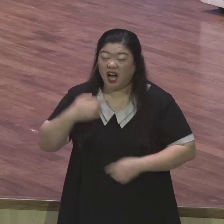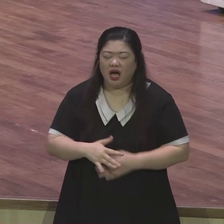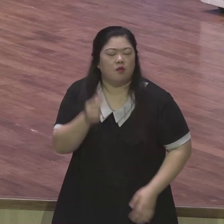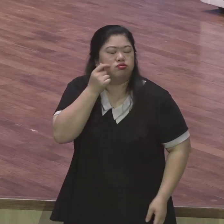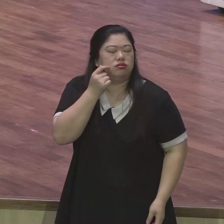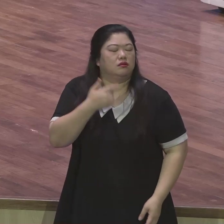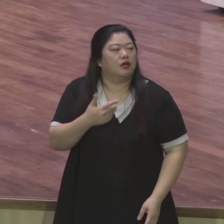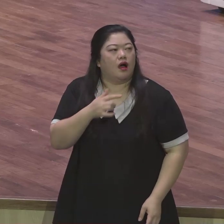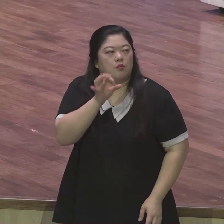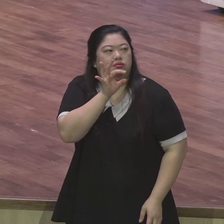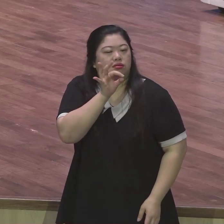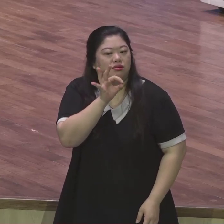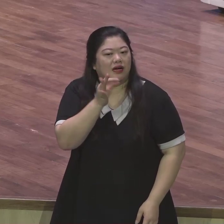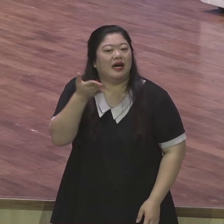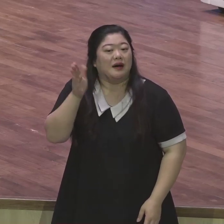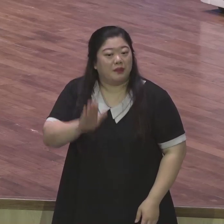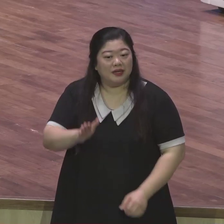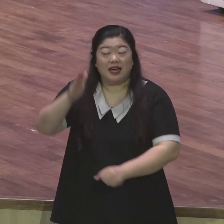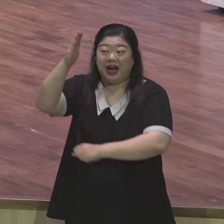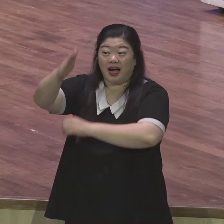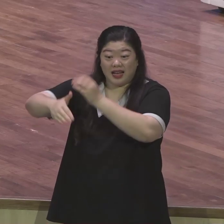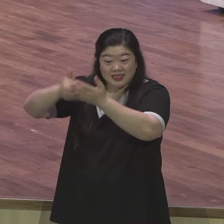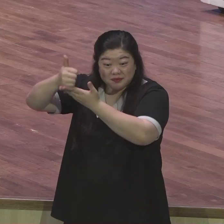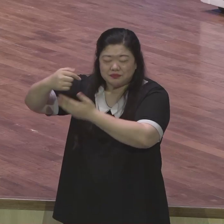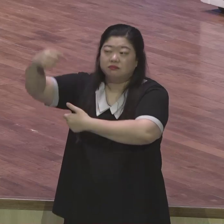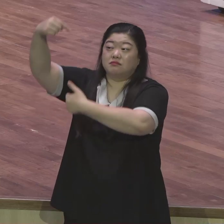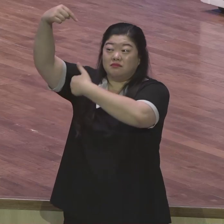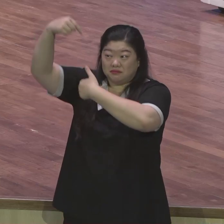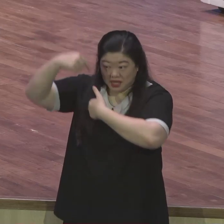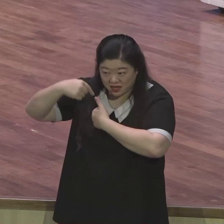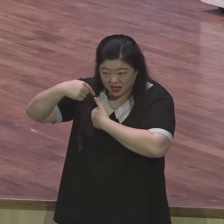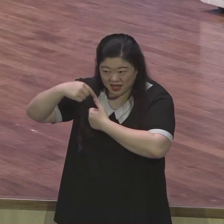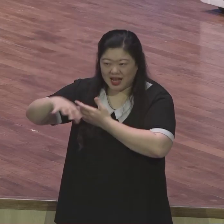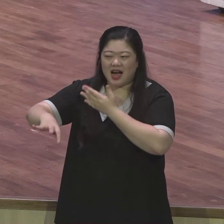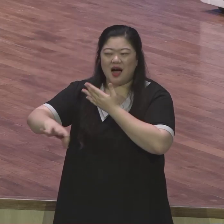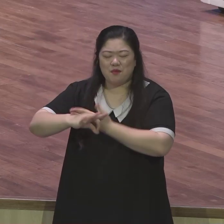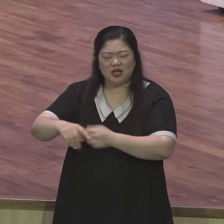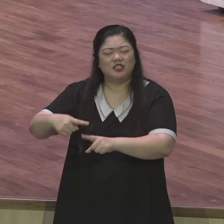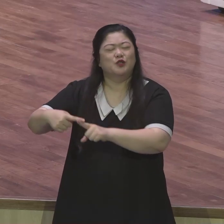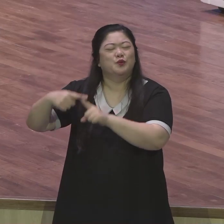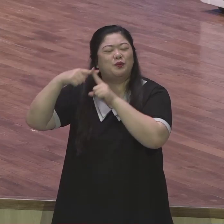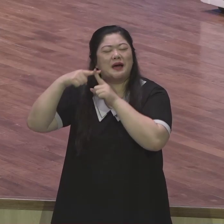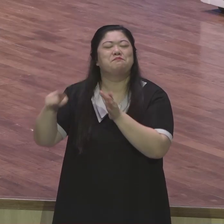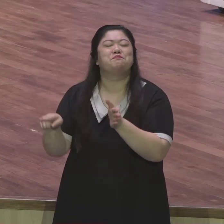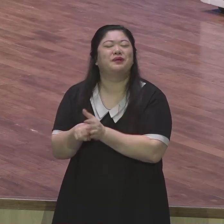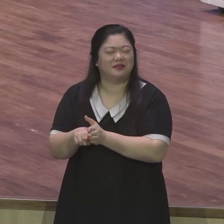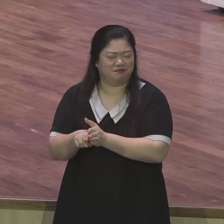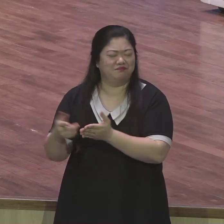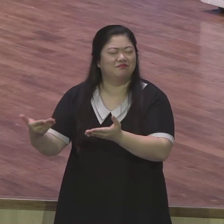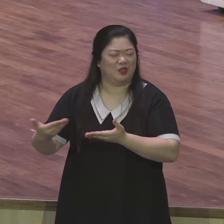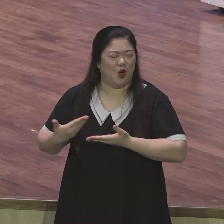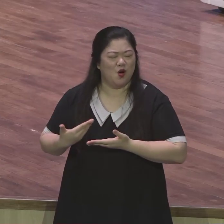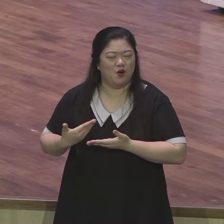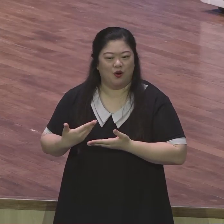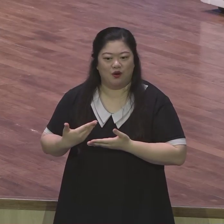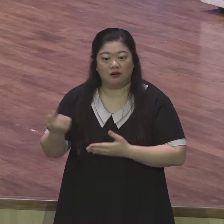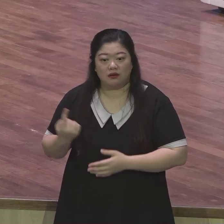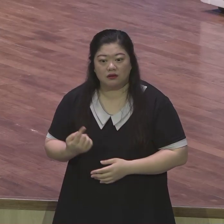하나님이 순교를 해야 될 시간표에 오면 순교할 만한 믿음의 은혜를 주실 것이다 제가 그때 얼마나